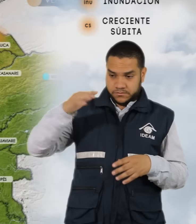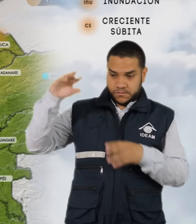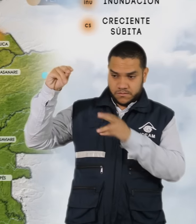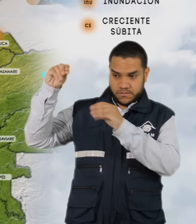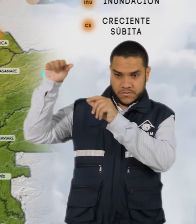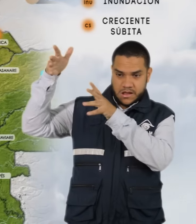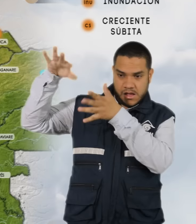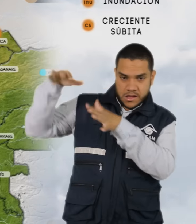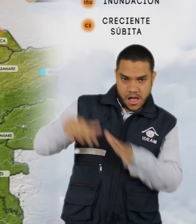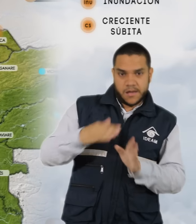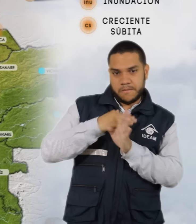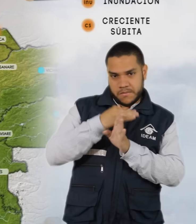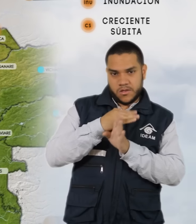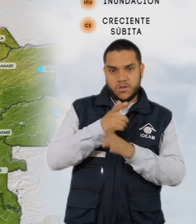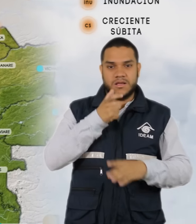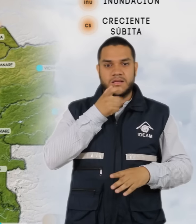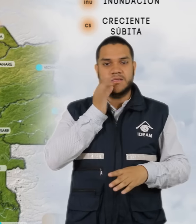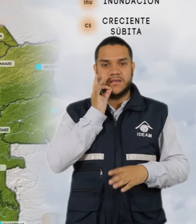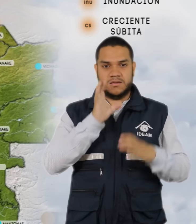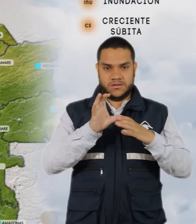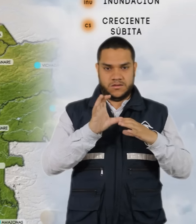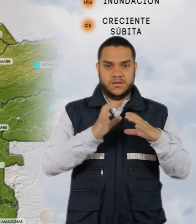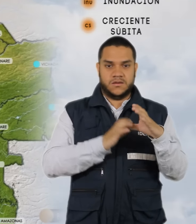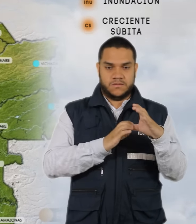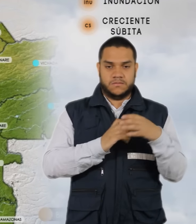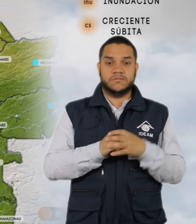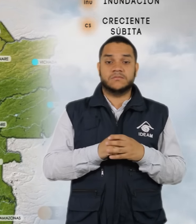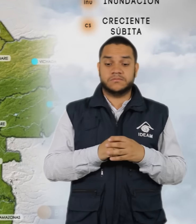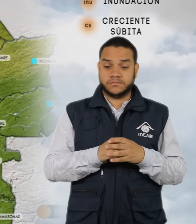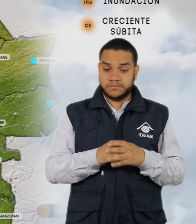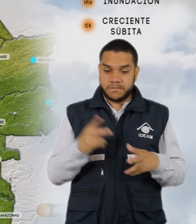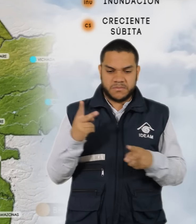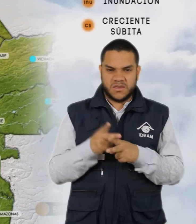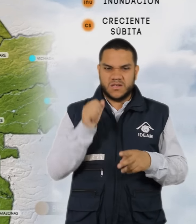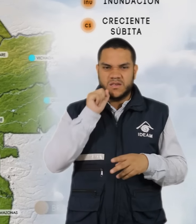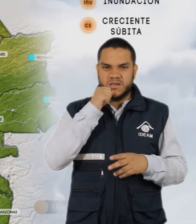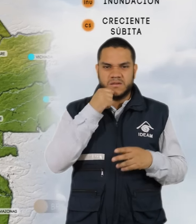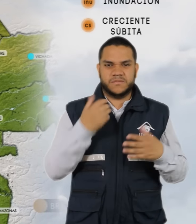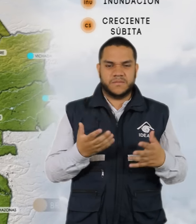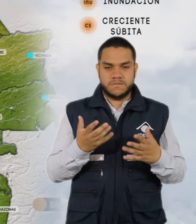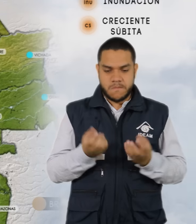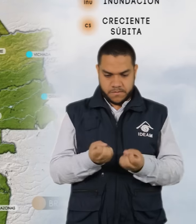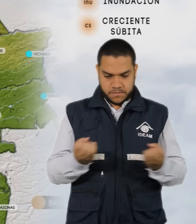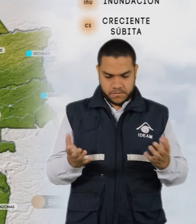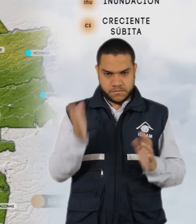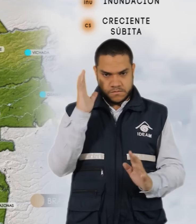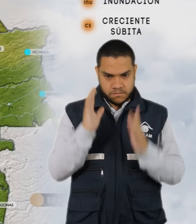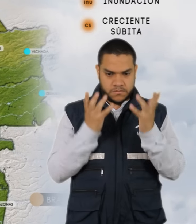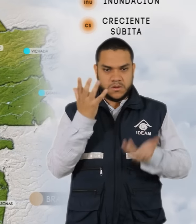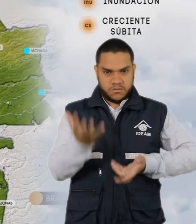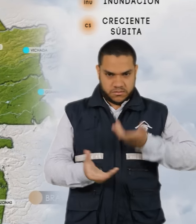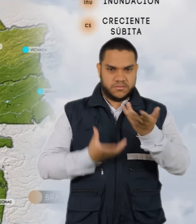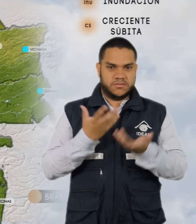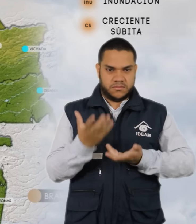algunos sectores de los departamentos de Caldas y Cauca. Alerta naranja por amenaza moderada de incendios de la cobertura vegetal en